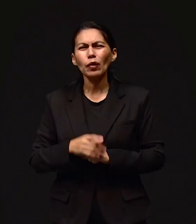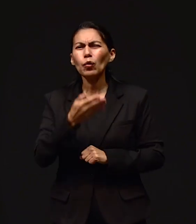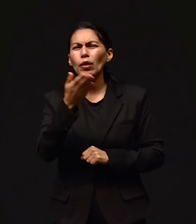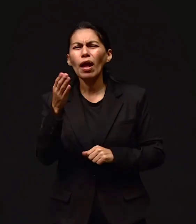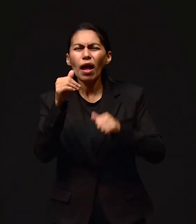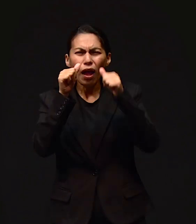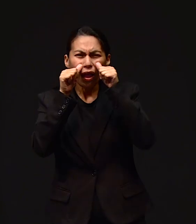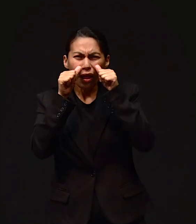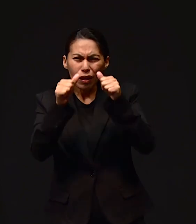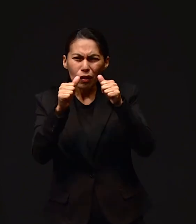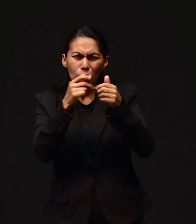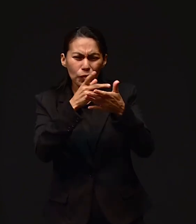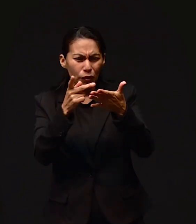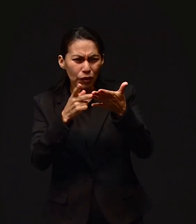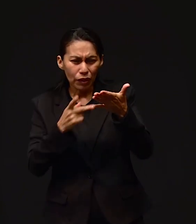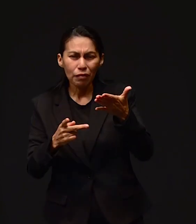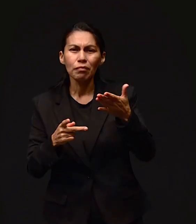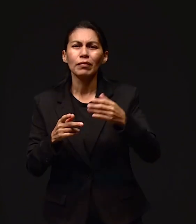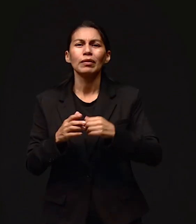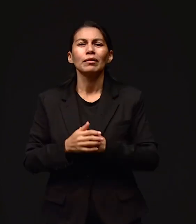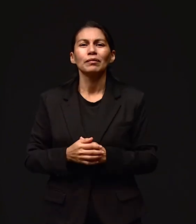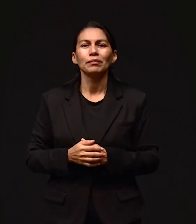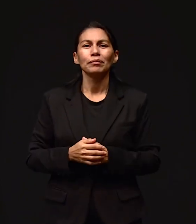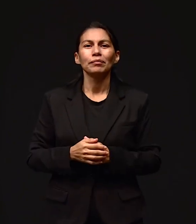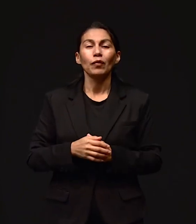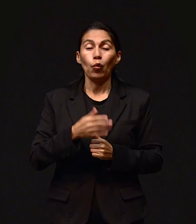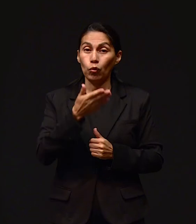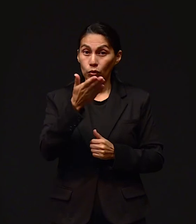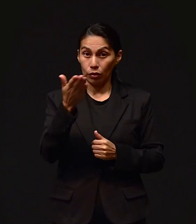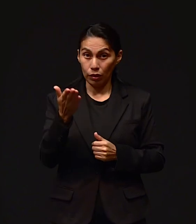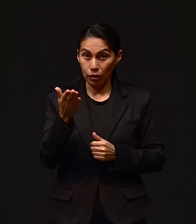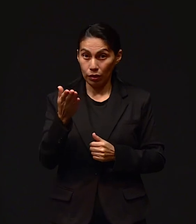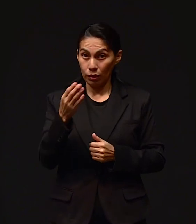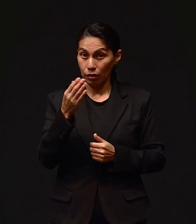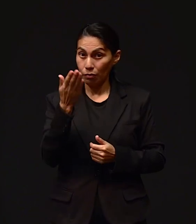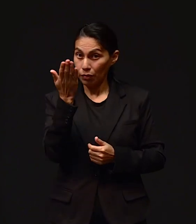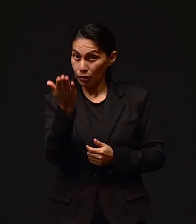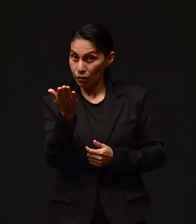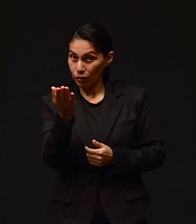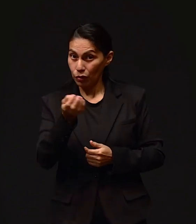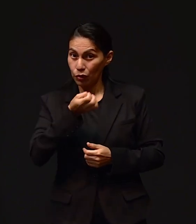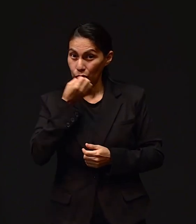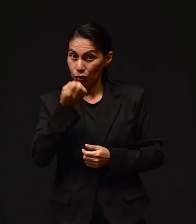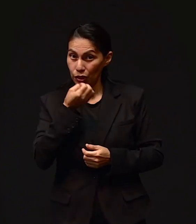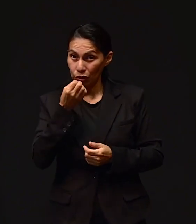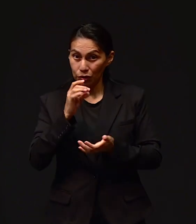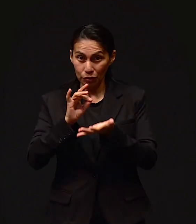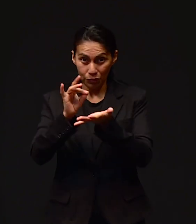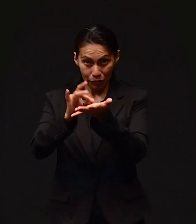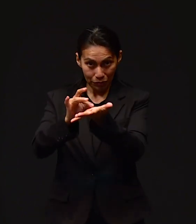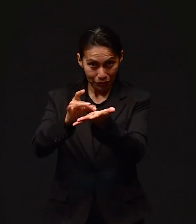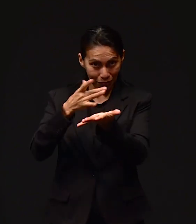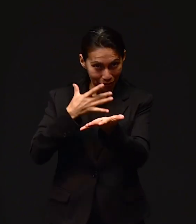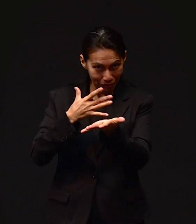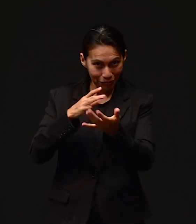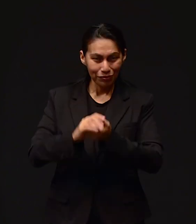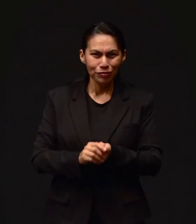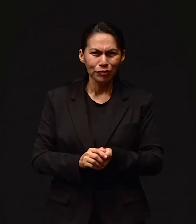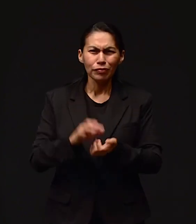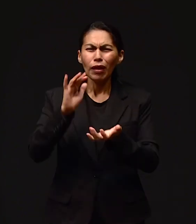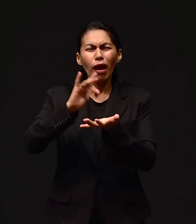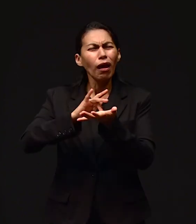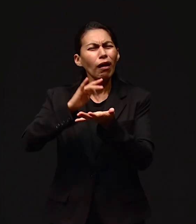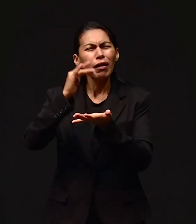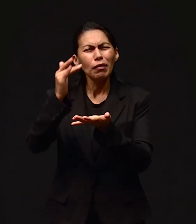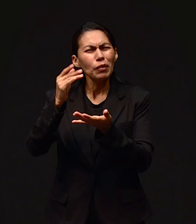escuchando y viendo este programa para que envíen sus pedidos de oración y también sus